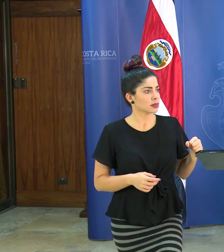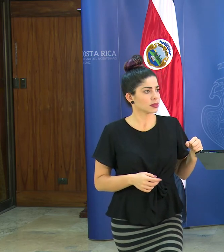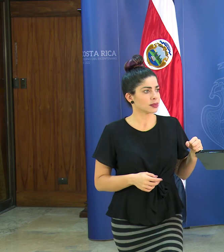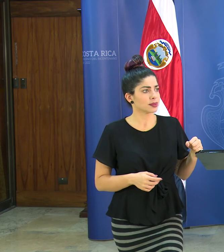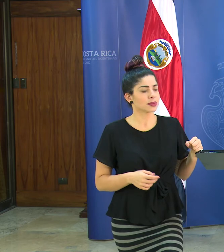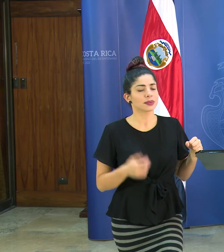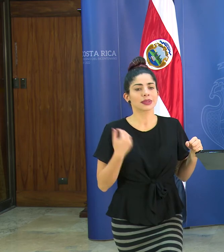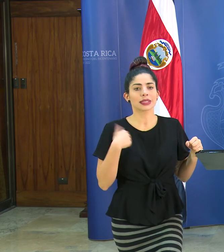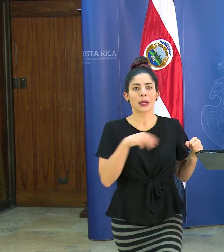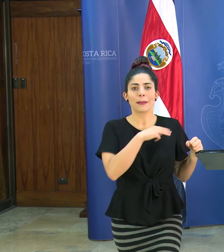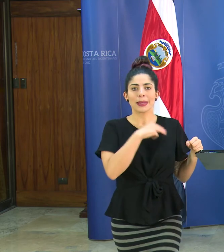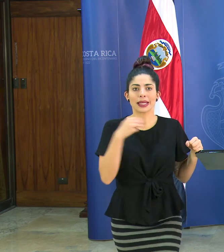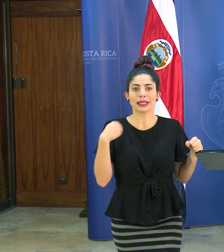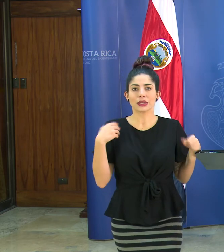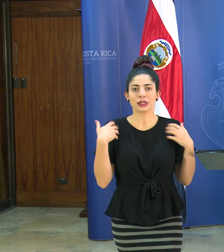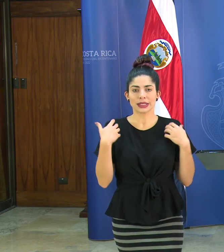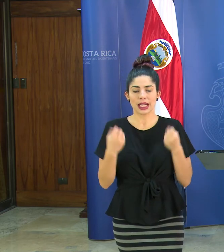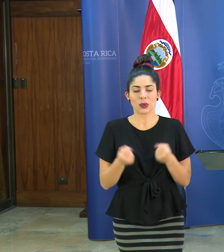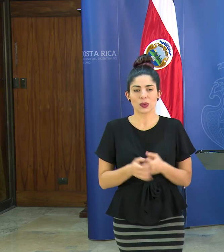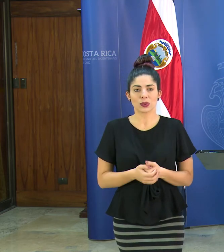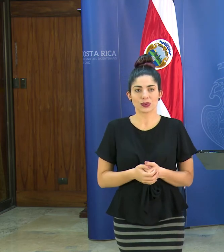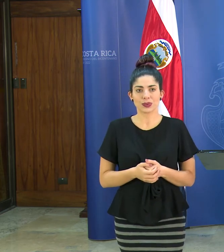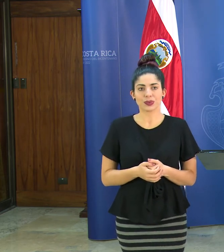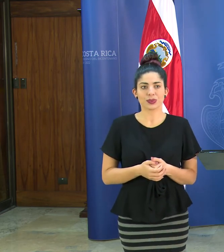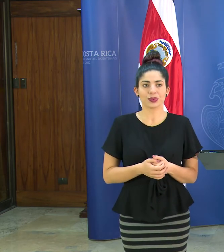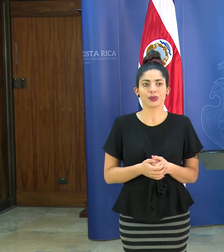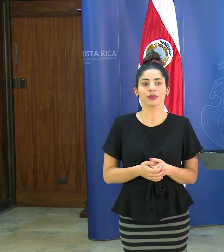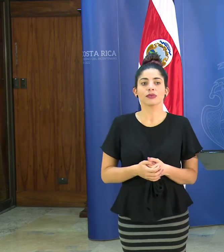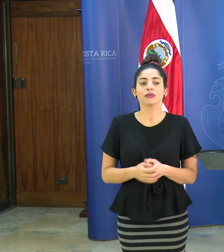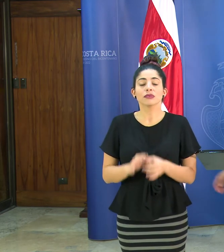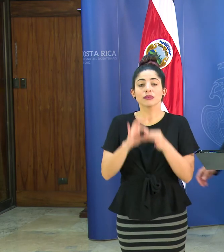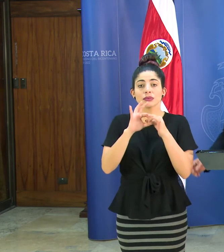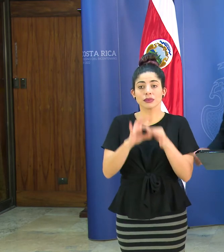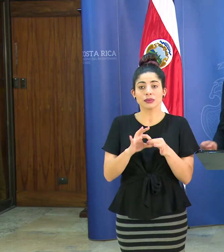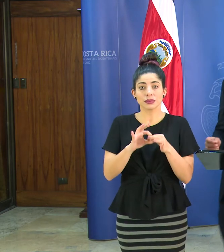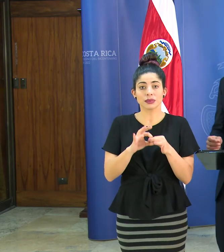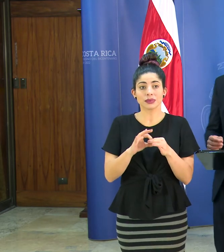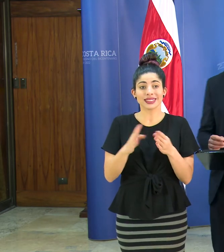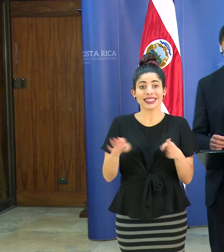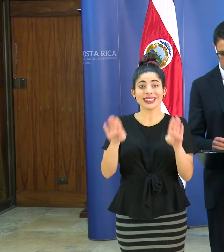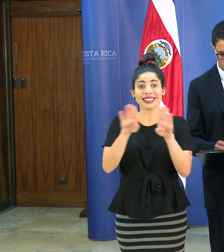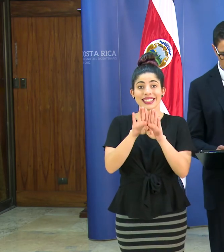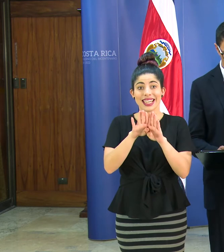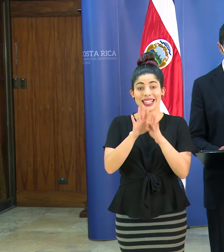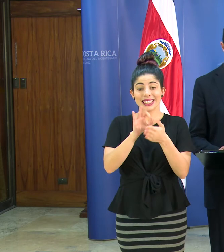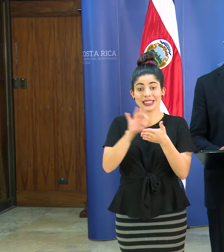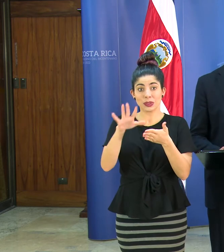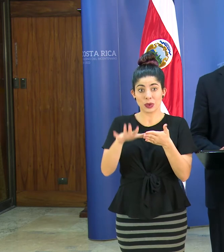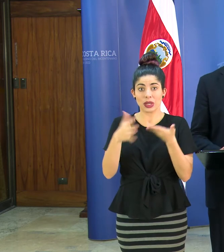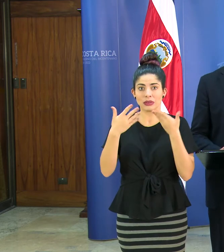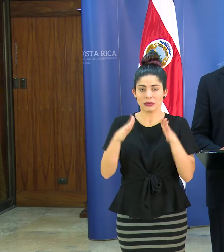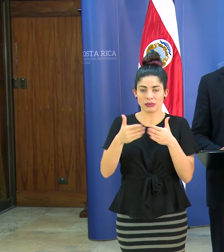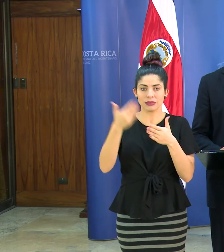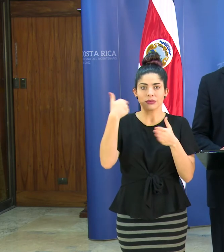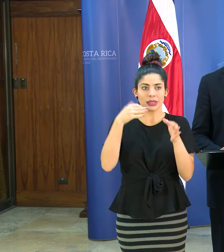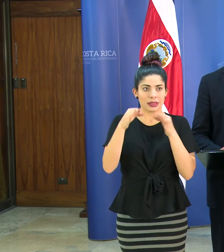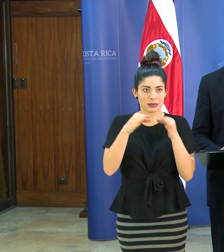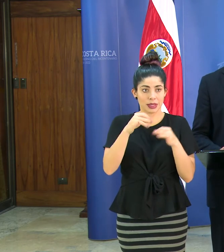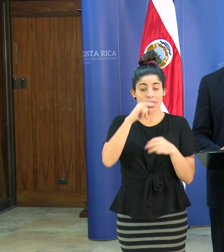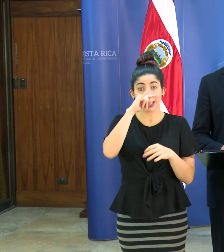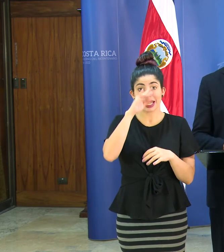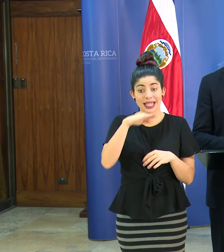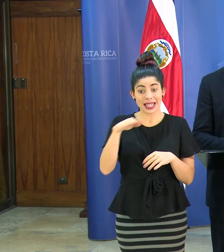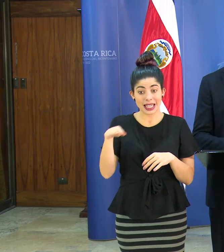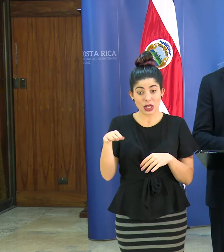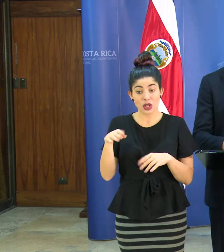señor ministro de salud con respecto a cierre de centros educativos ya lo hemos indicado los niños